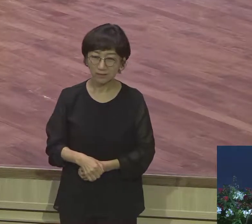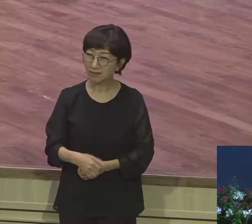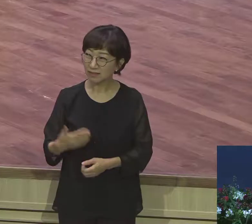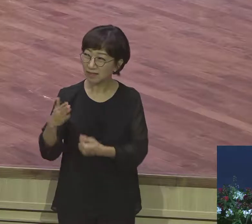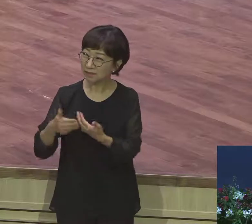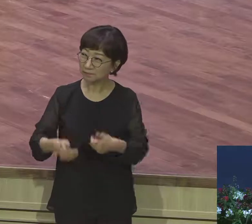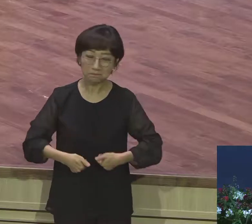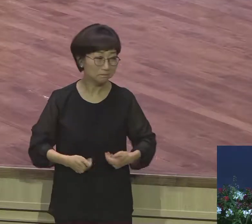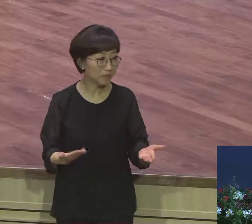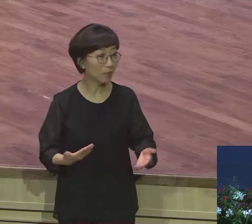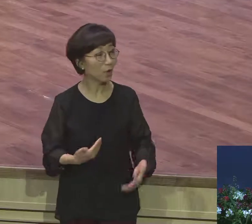그랬어요